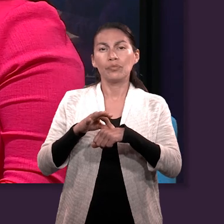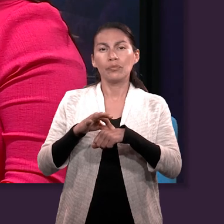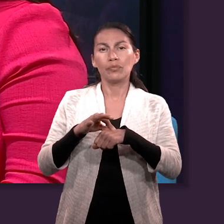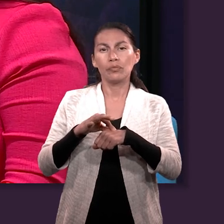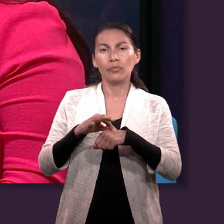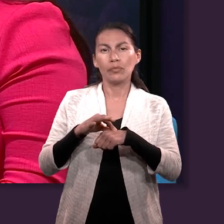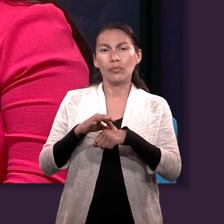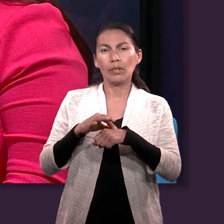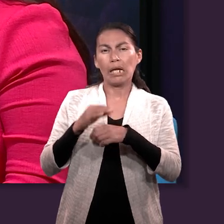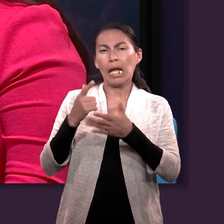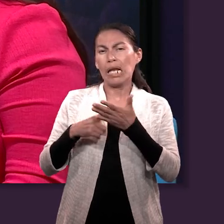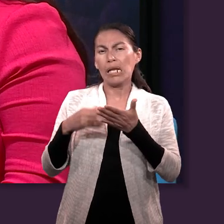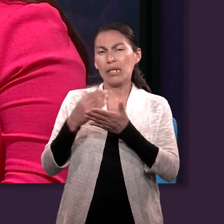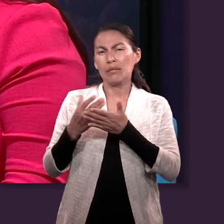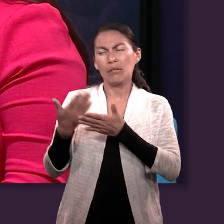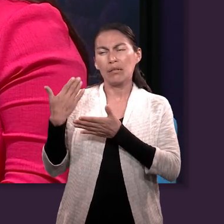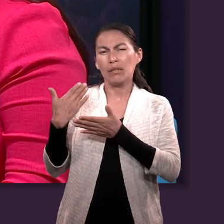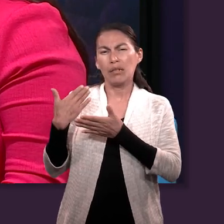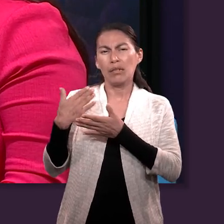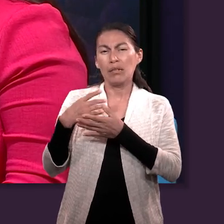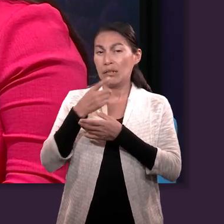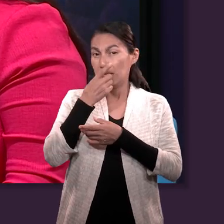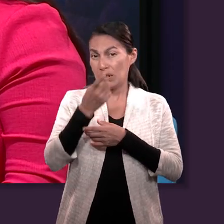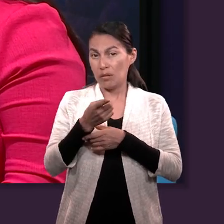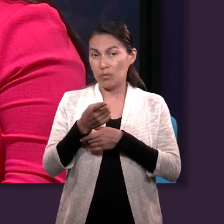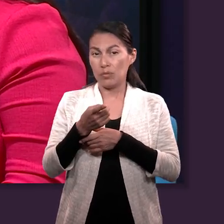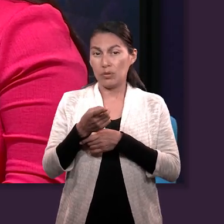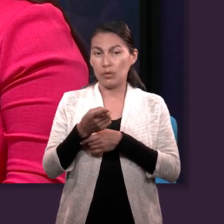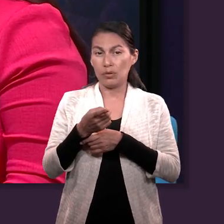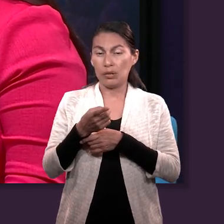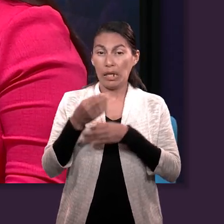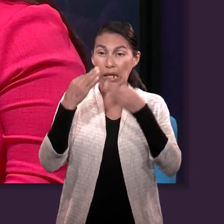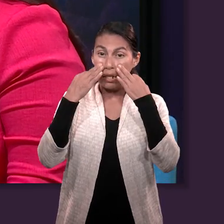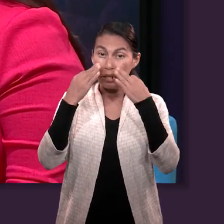también la lección pasada lo comentábamos, es lo más importante que nosotros tenemos para compartir.